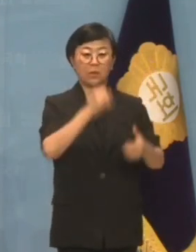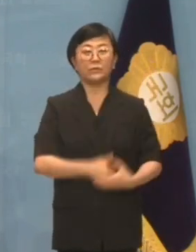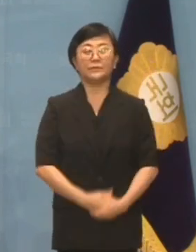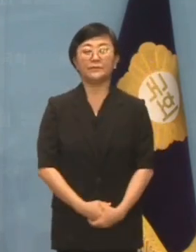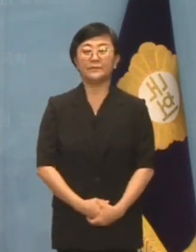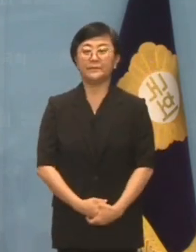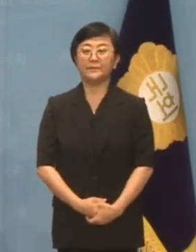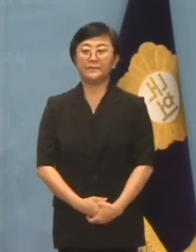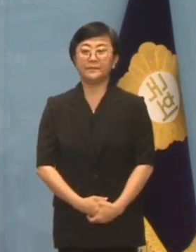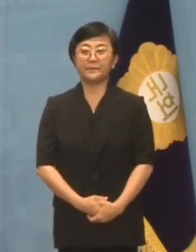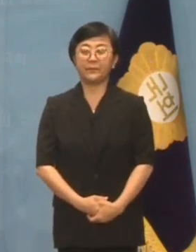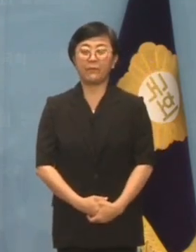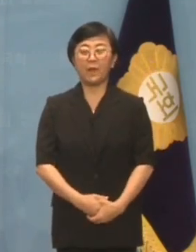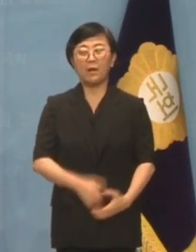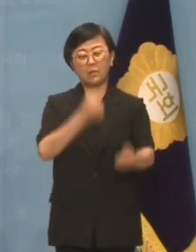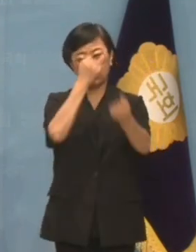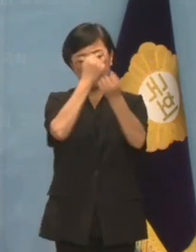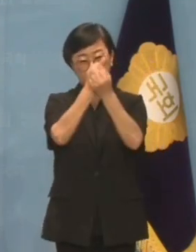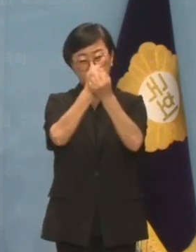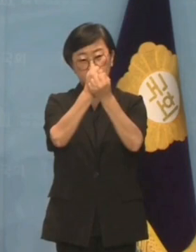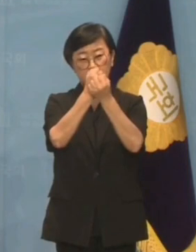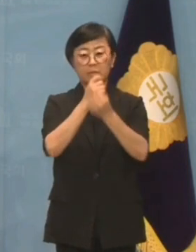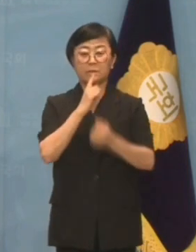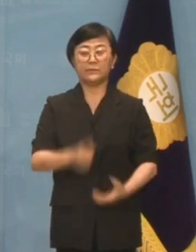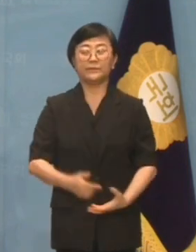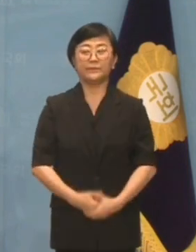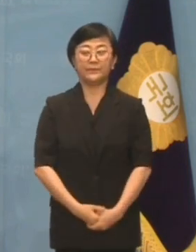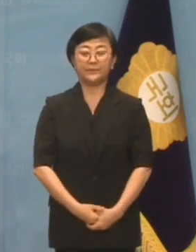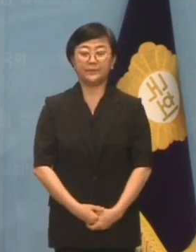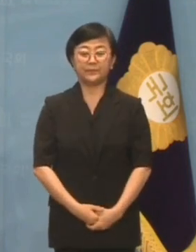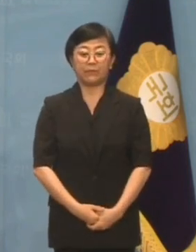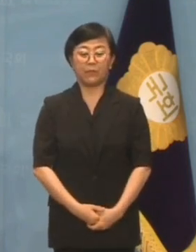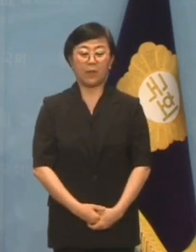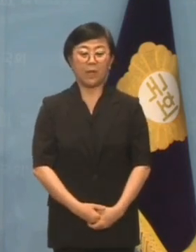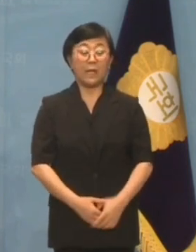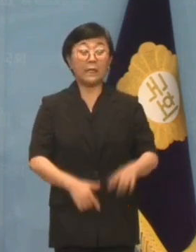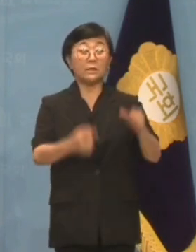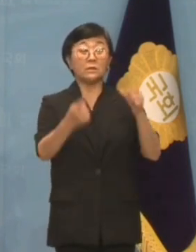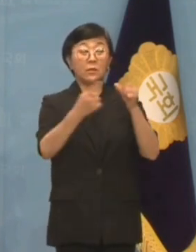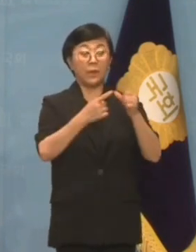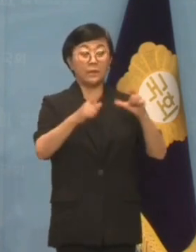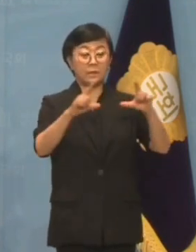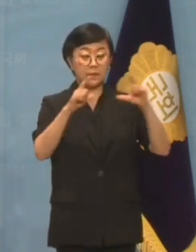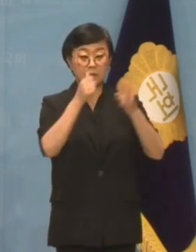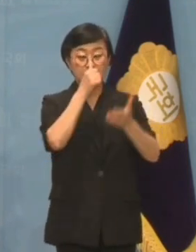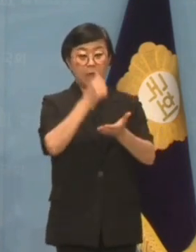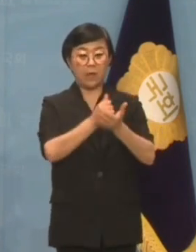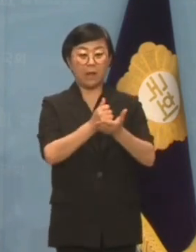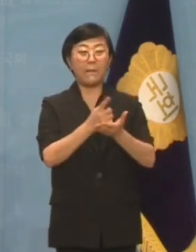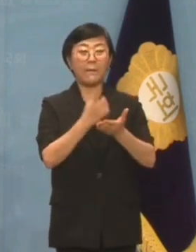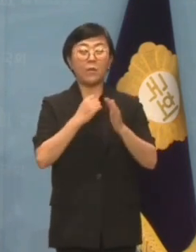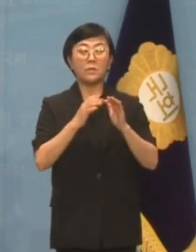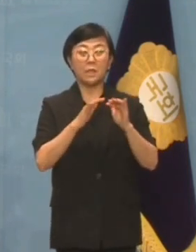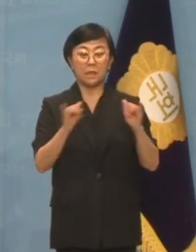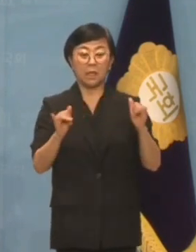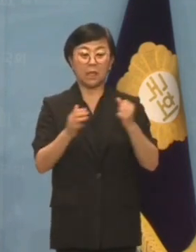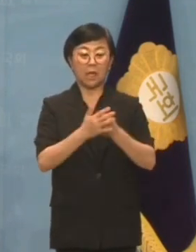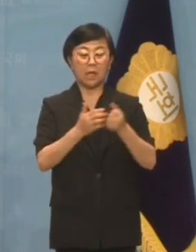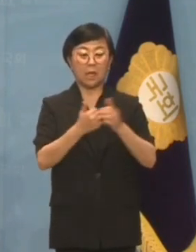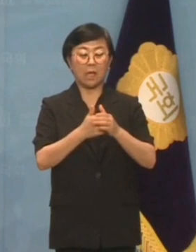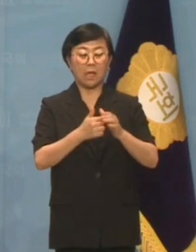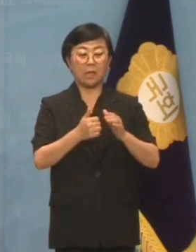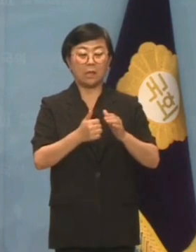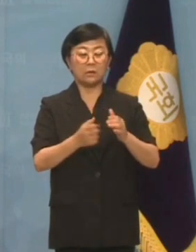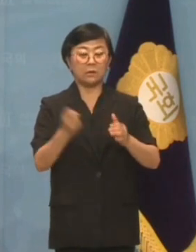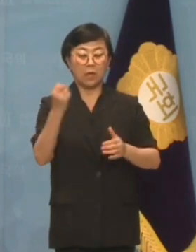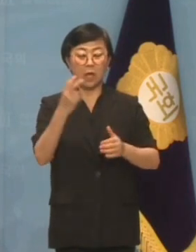일삼았습니다. 뻔뻔하기 짝이 없는 소리입니다. 이미 1심에서 유죄를 받은 범죄자에게 단수